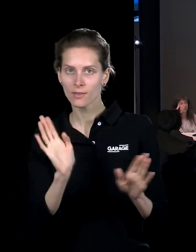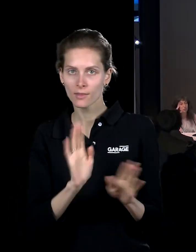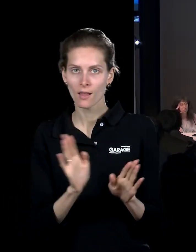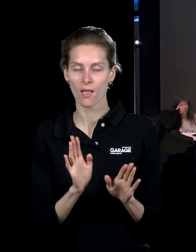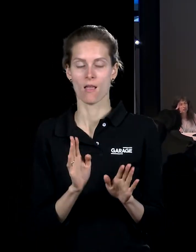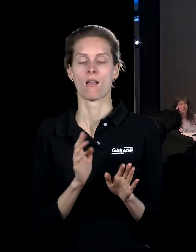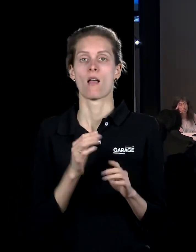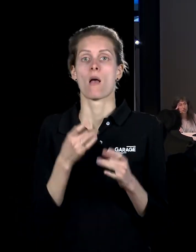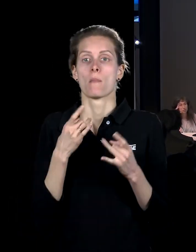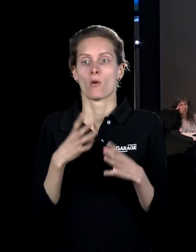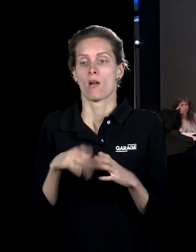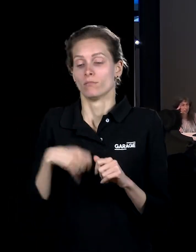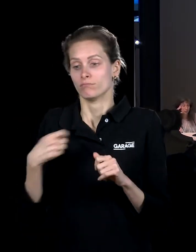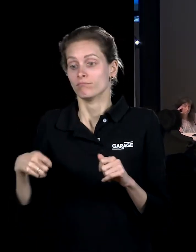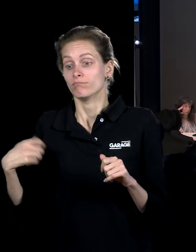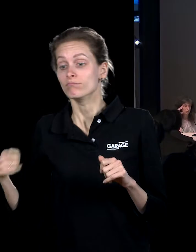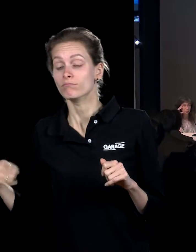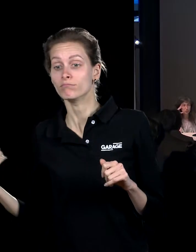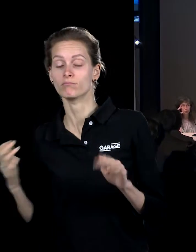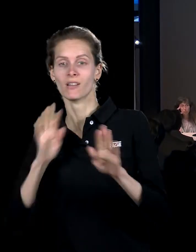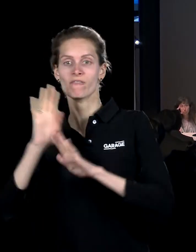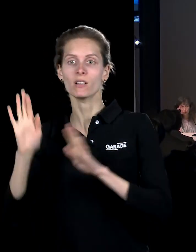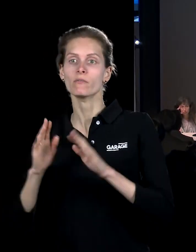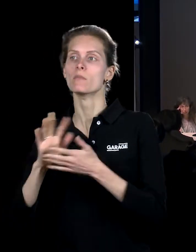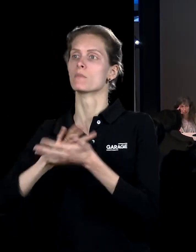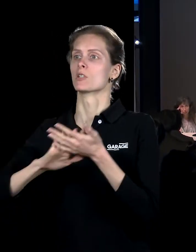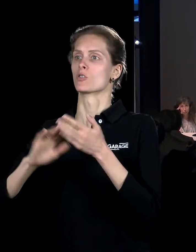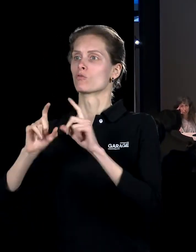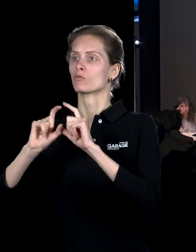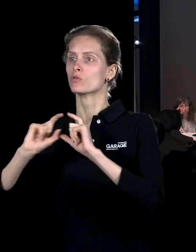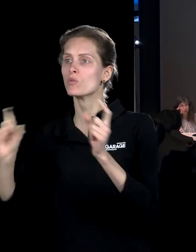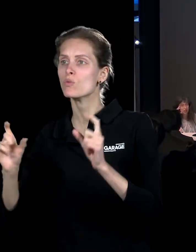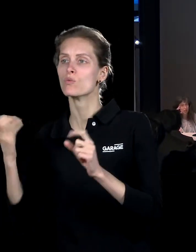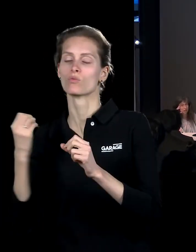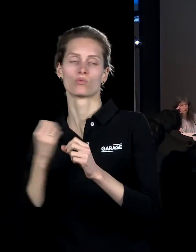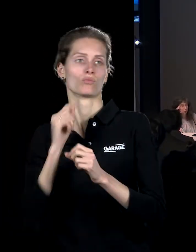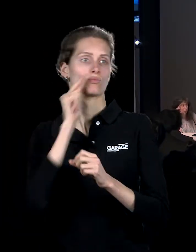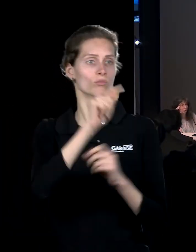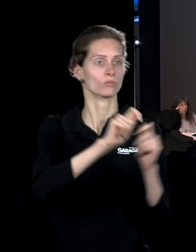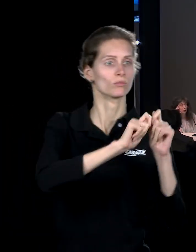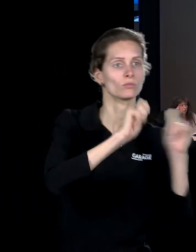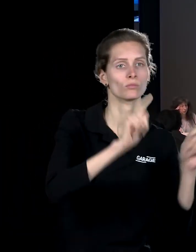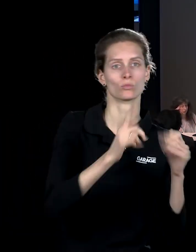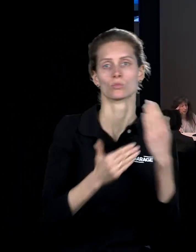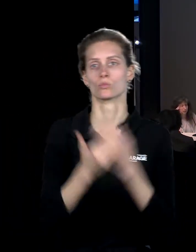продлевать во времени, открывать школу, например, временно, ещё что-то. И одним